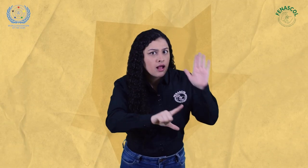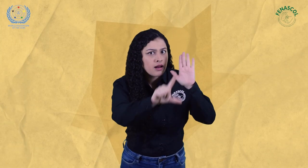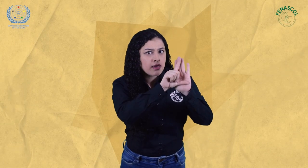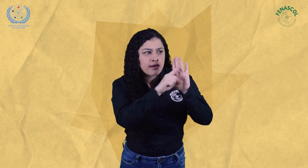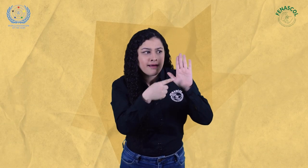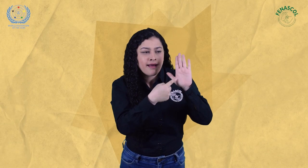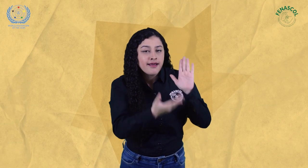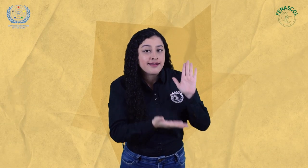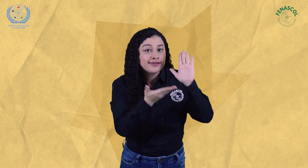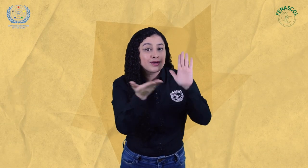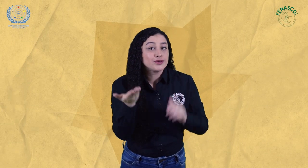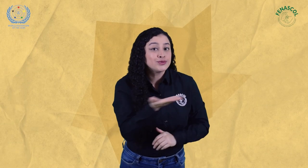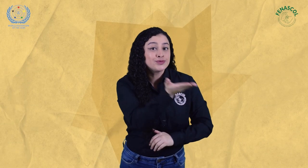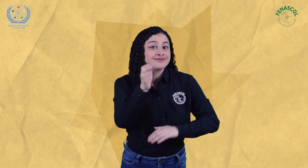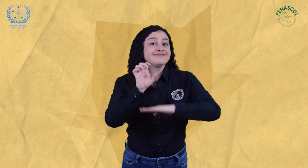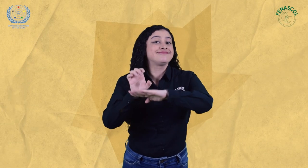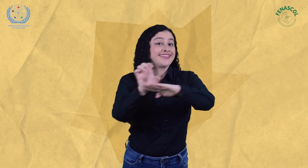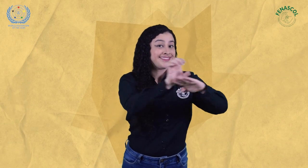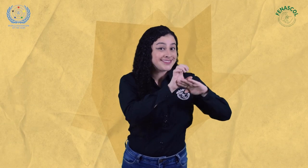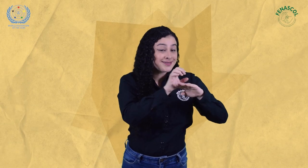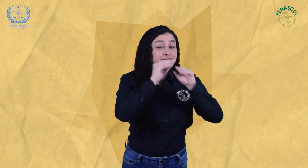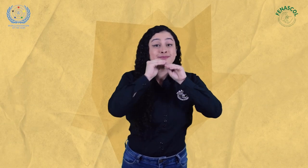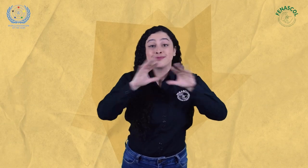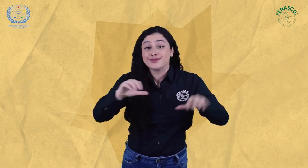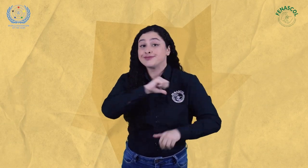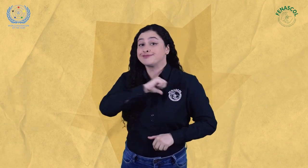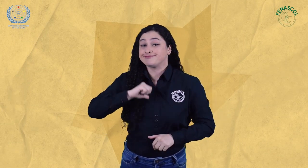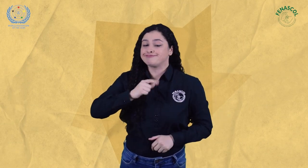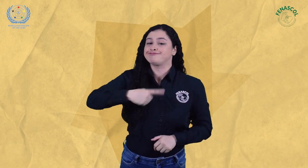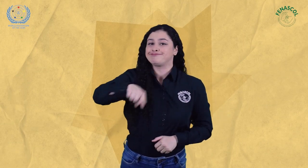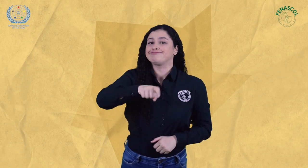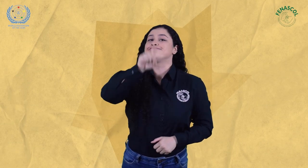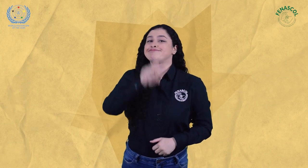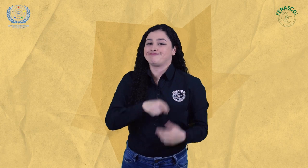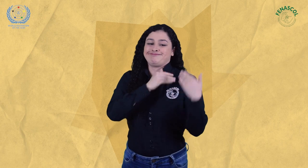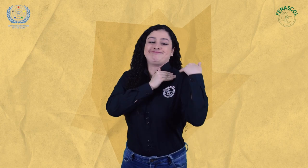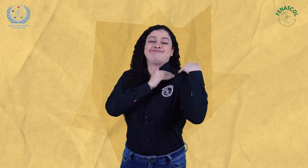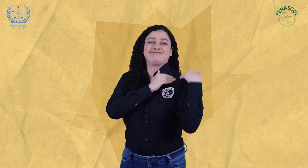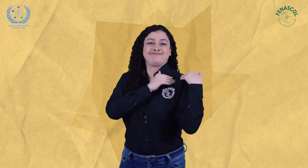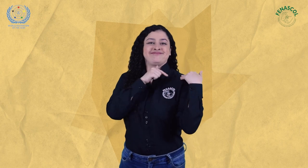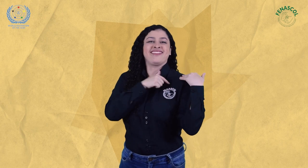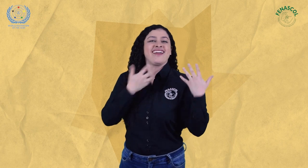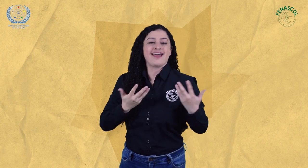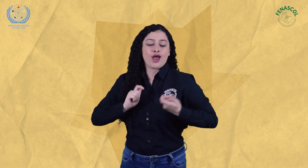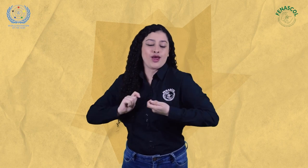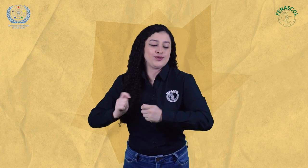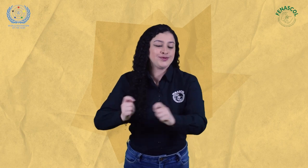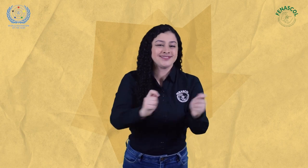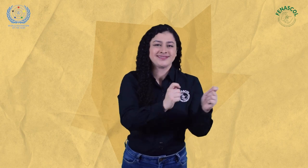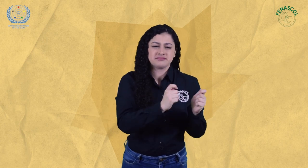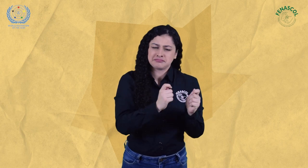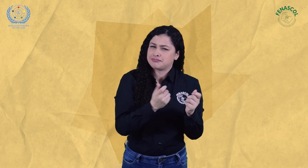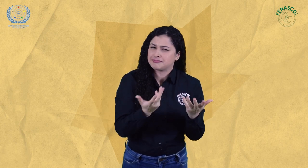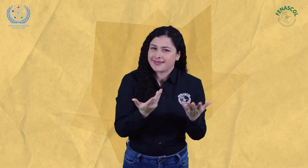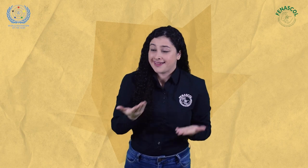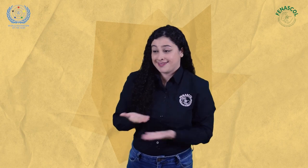Como vimos, las entidades públicas y privadas son responsables de aplicar los cambios pertinentes y así